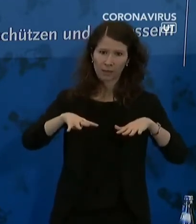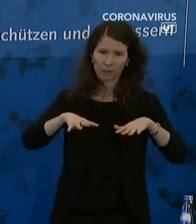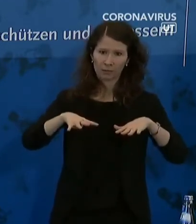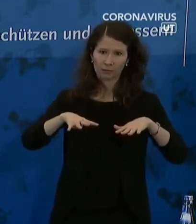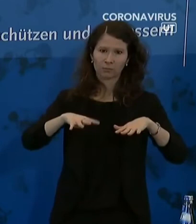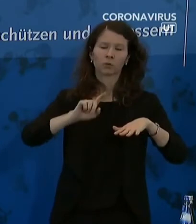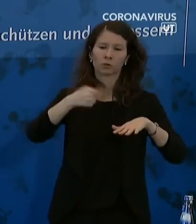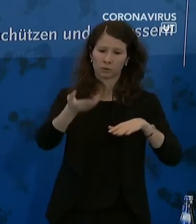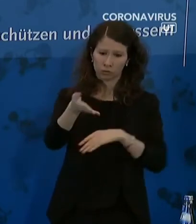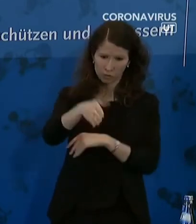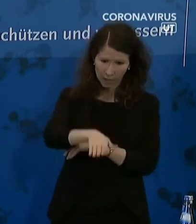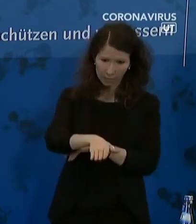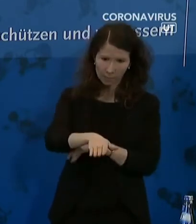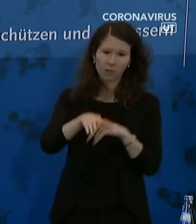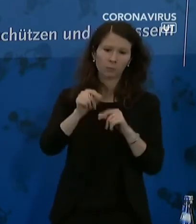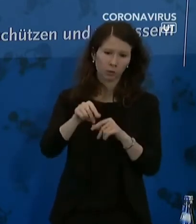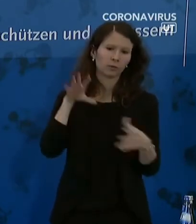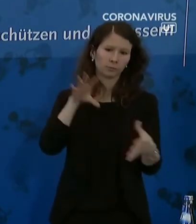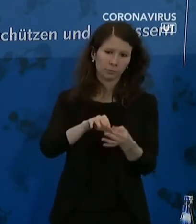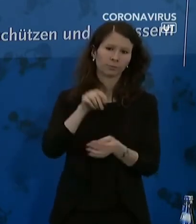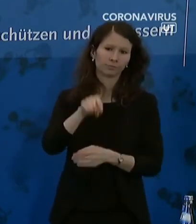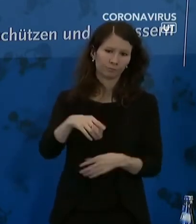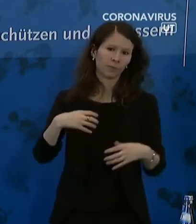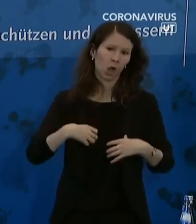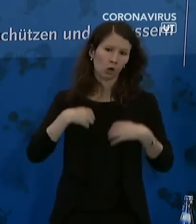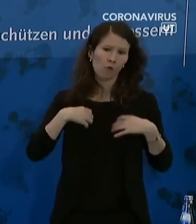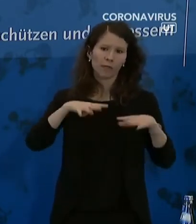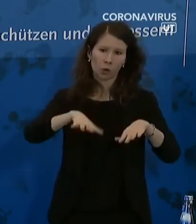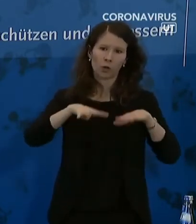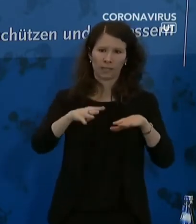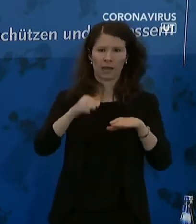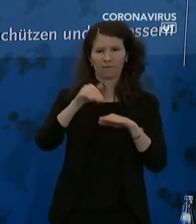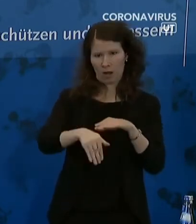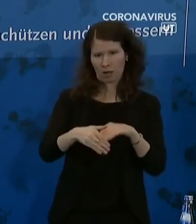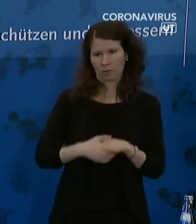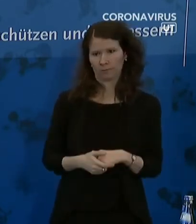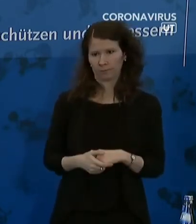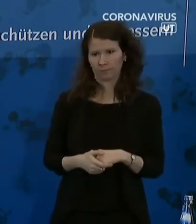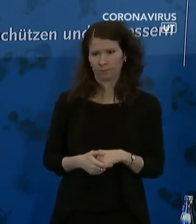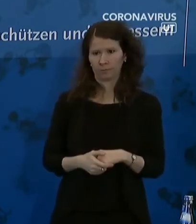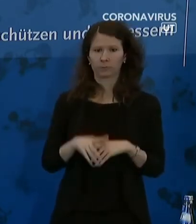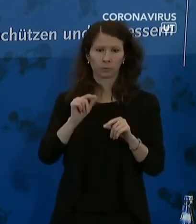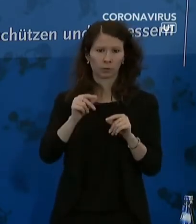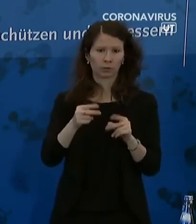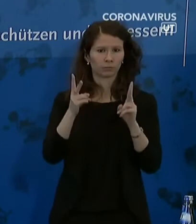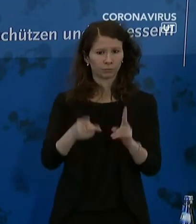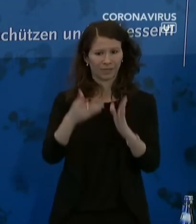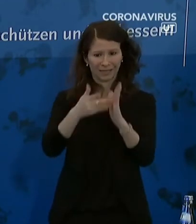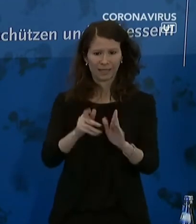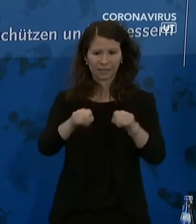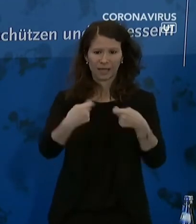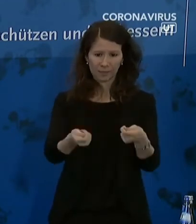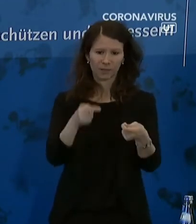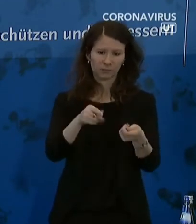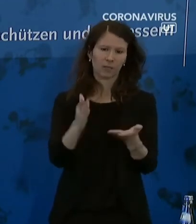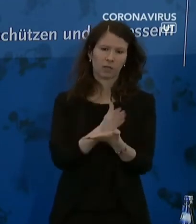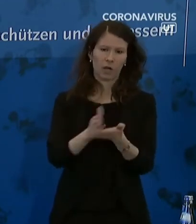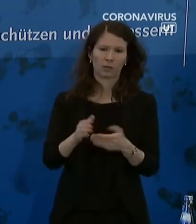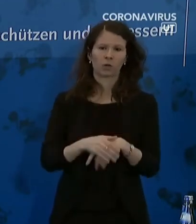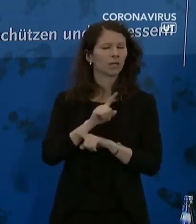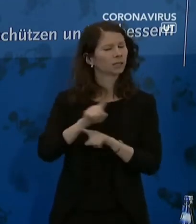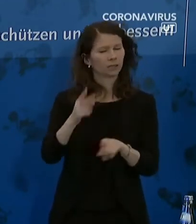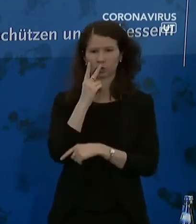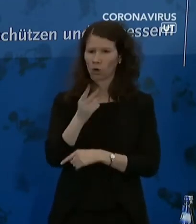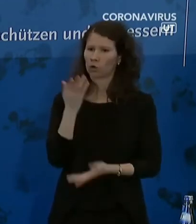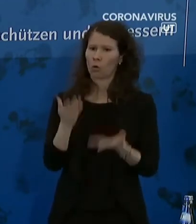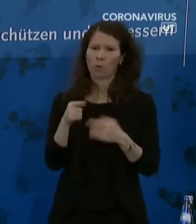-19-Fälle. Das heißt, wir zählen einfach, das Entscheidende ist das Ergebnis des Tests Covid-19. Da wird nicht unterschieden, ob